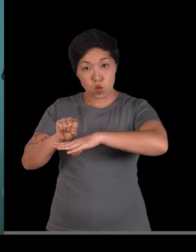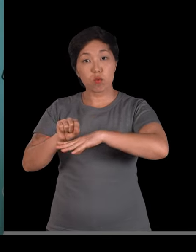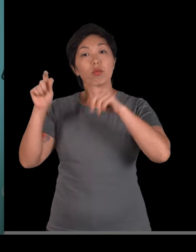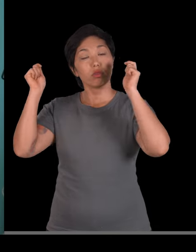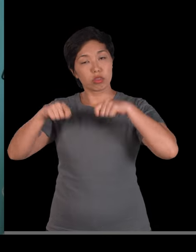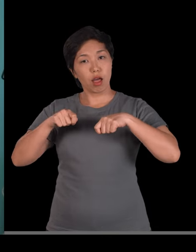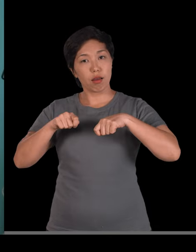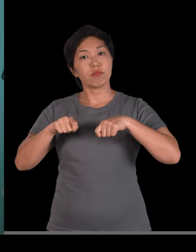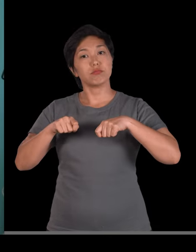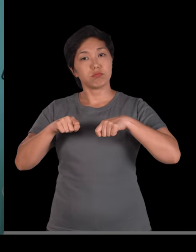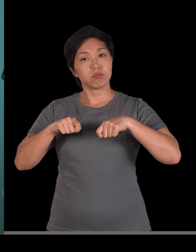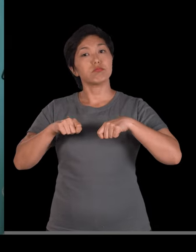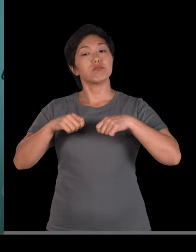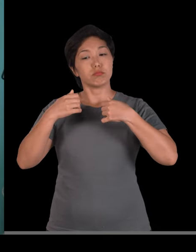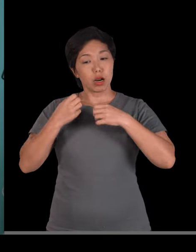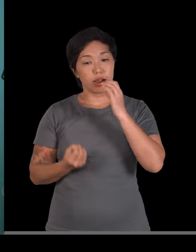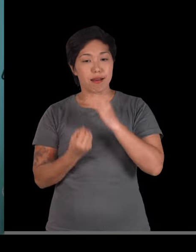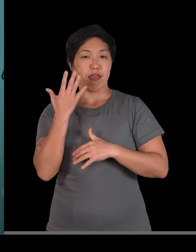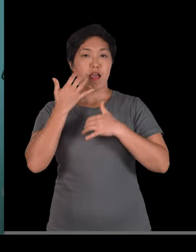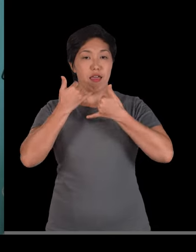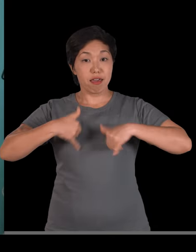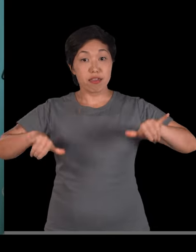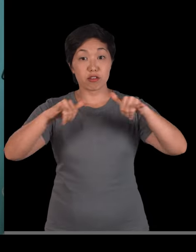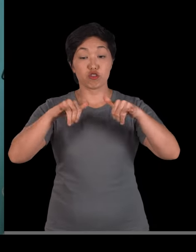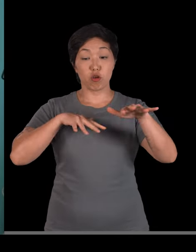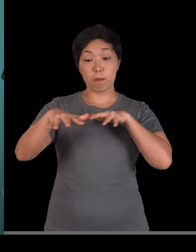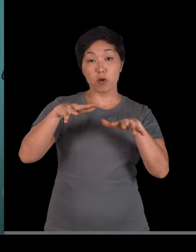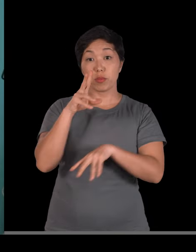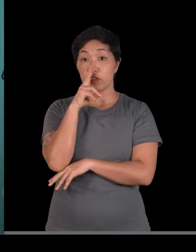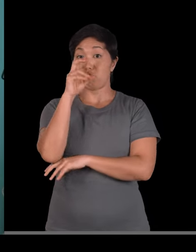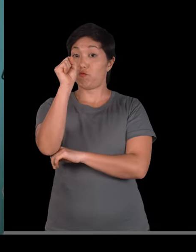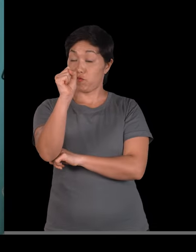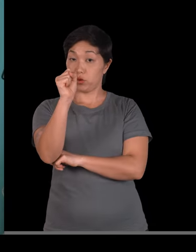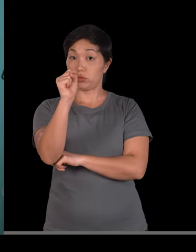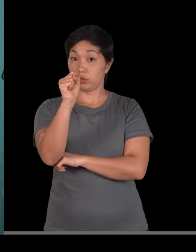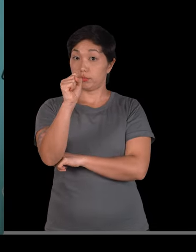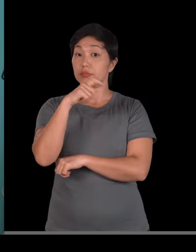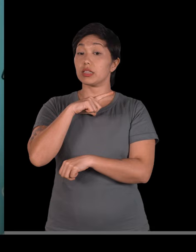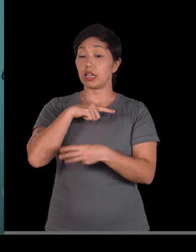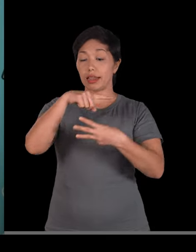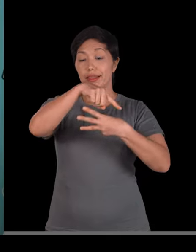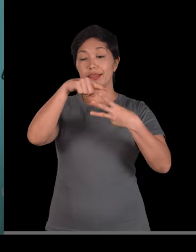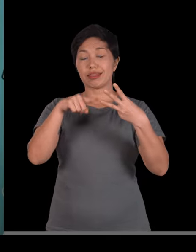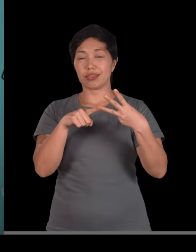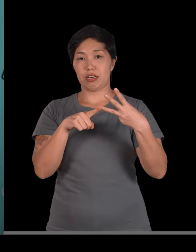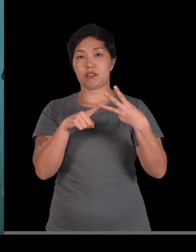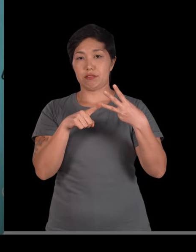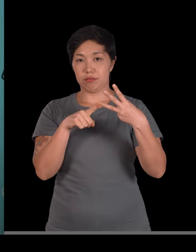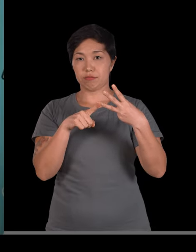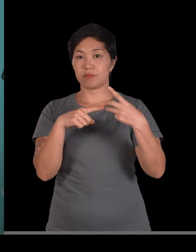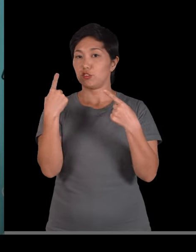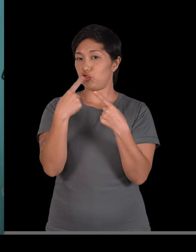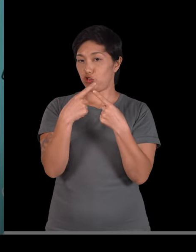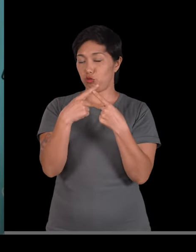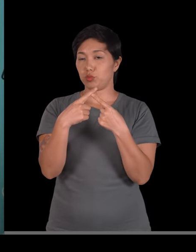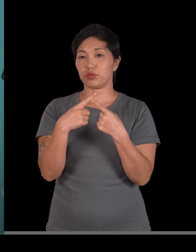produção de energia que promove movimento e força. E nós temos três tipos de músculos. Quais são eles?